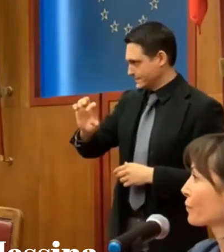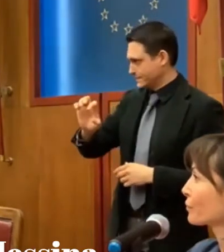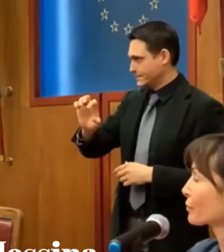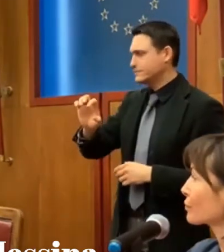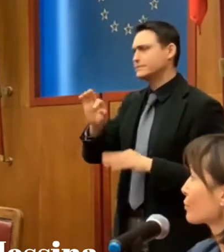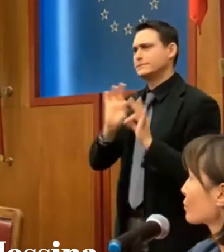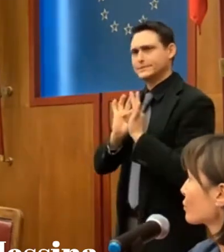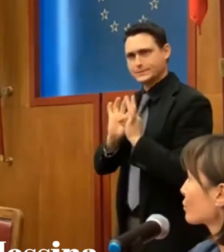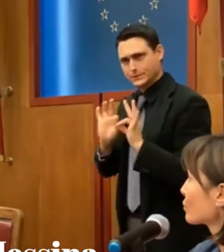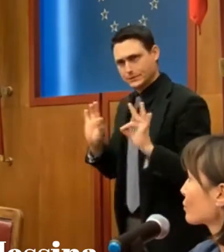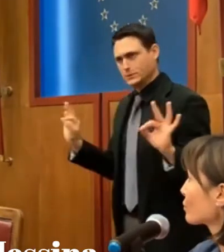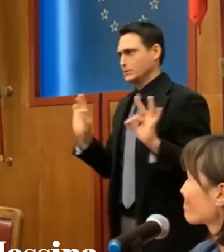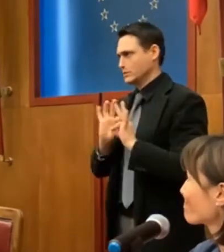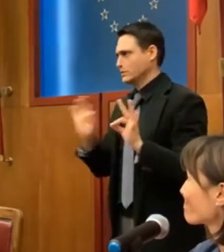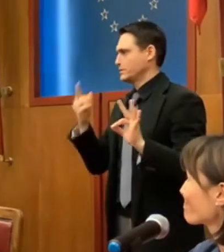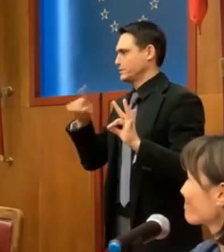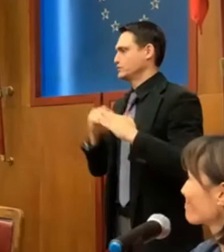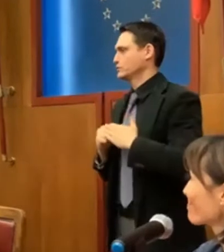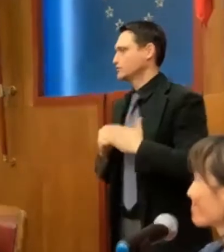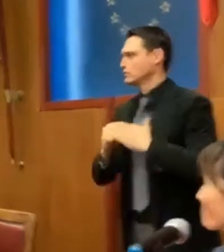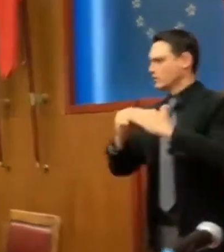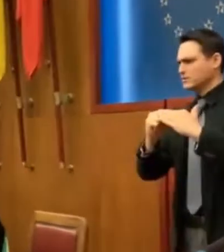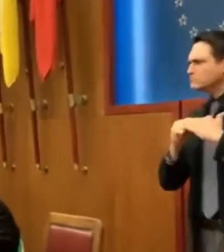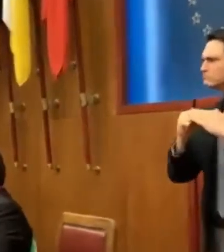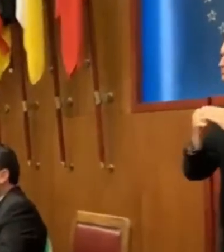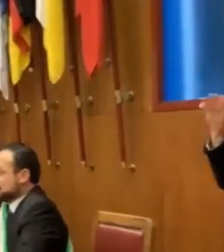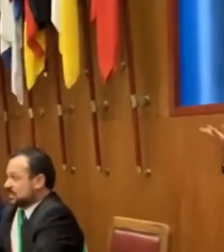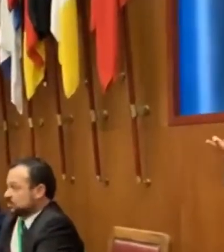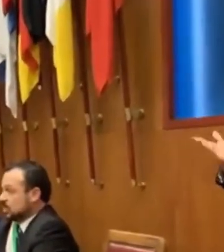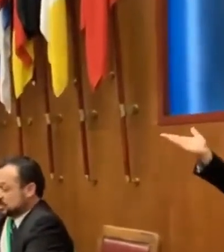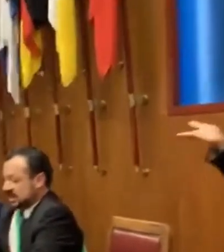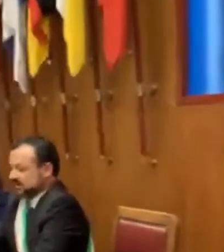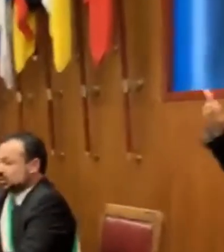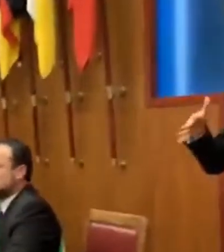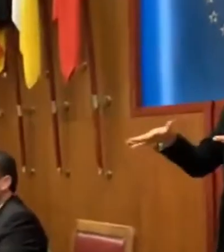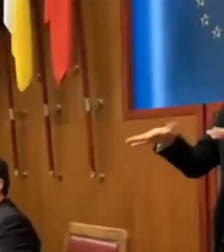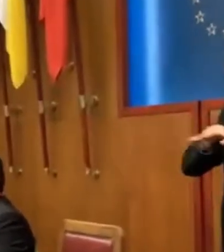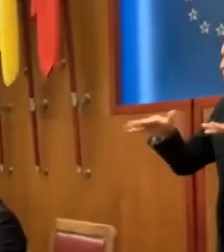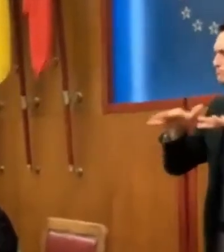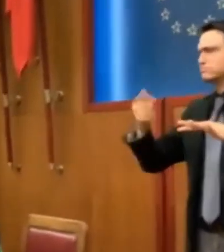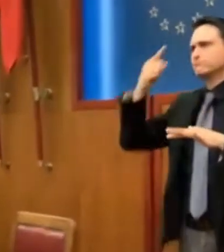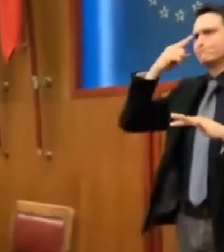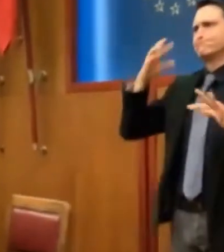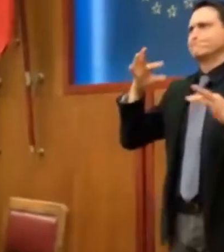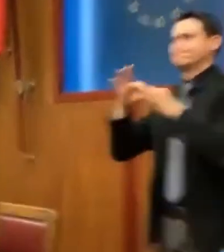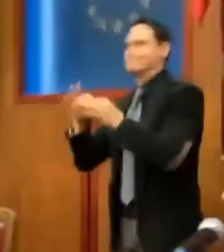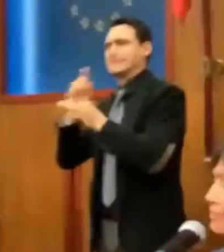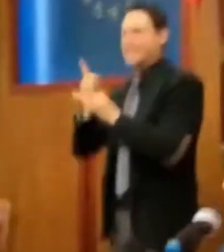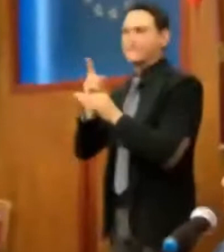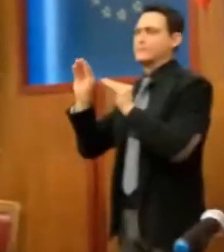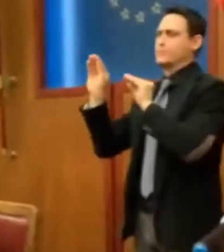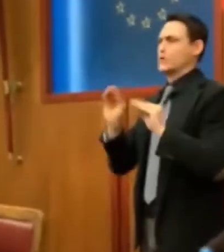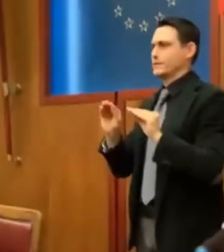disposizione ed è a supporto di tutte le attività che dovranno essere conti in relazione a quello che è il proteggimento